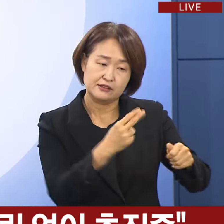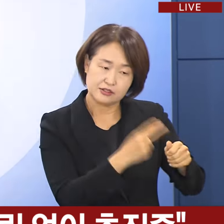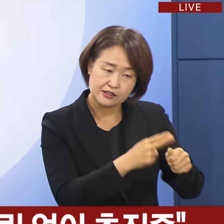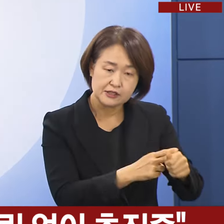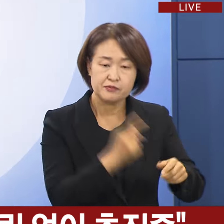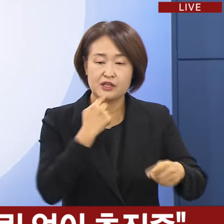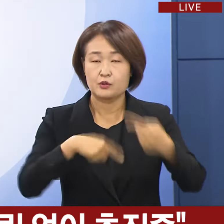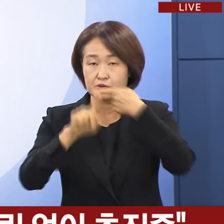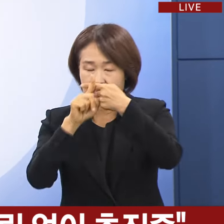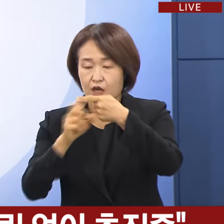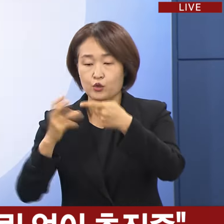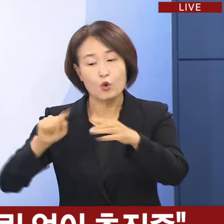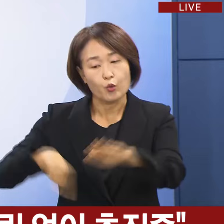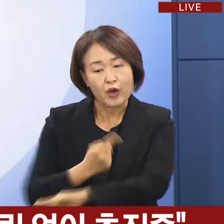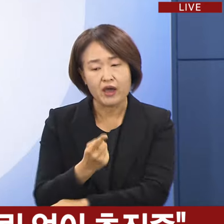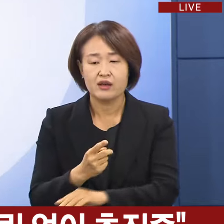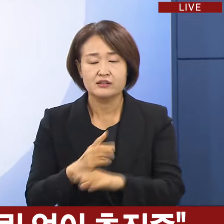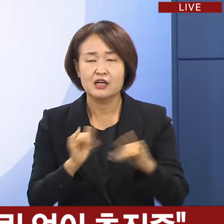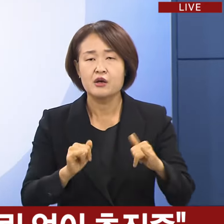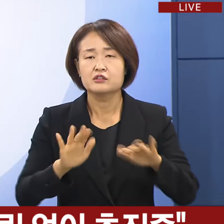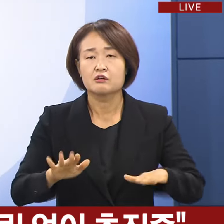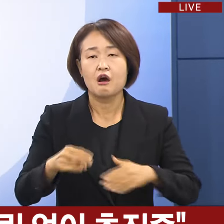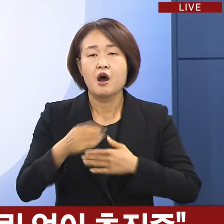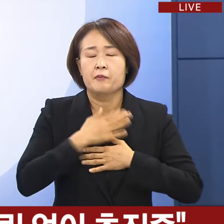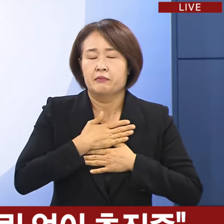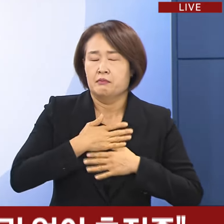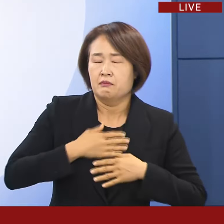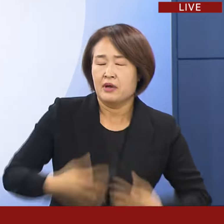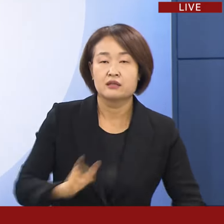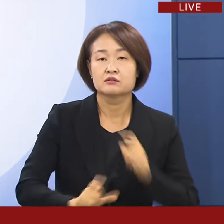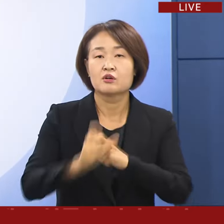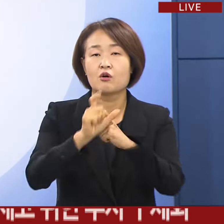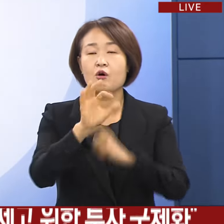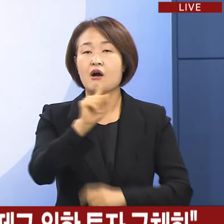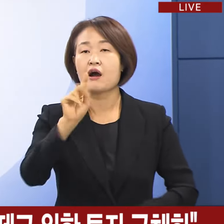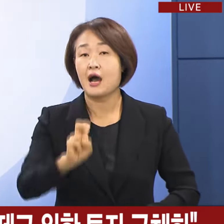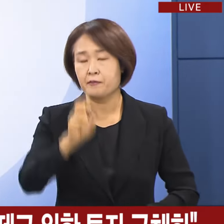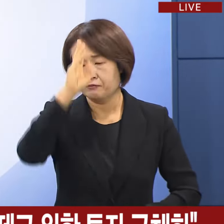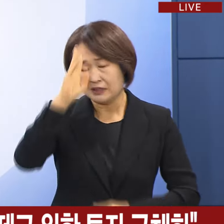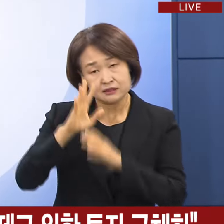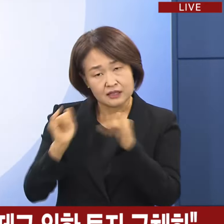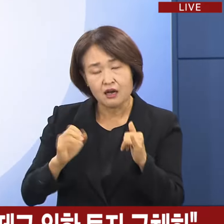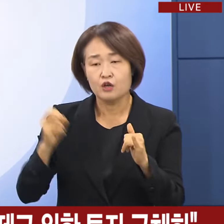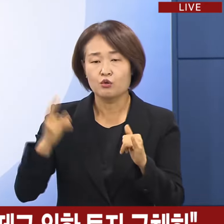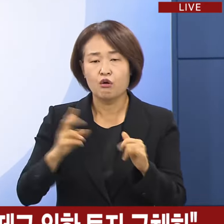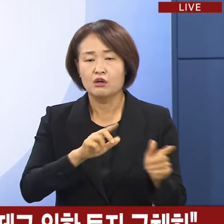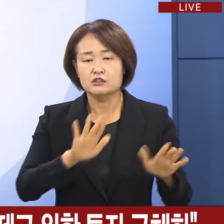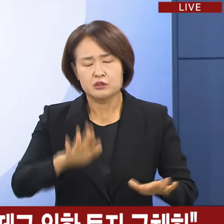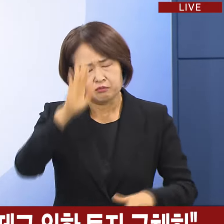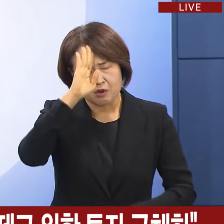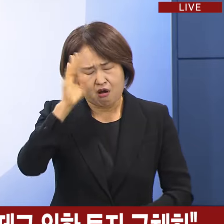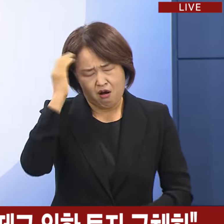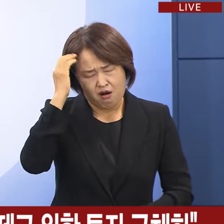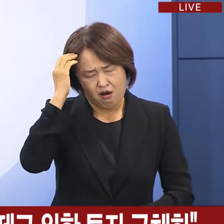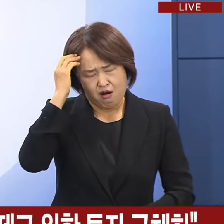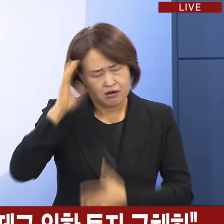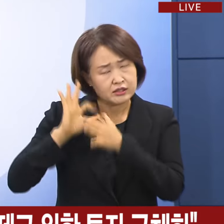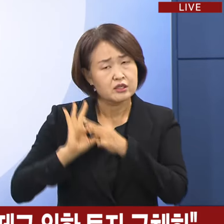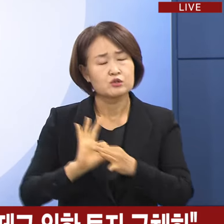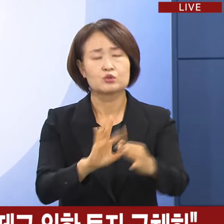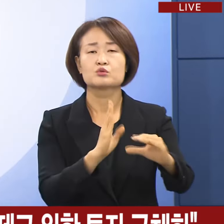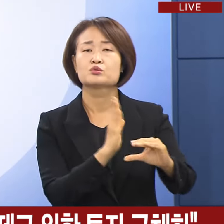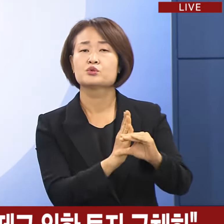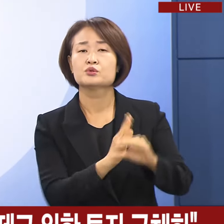간호사 등 의료진의 피로도가 커지고 암환자 등 중증질환자의 고통이 지속되고 있습니다.